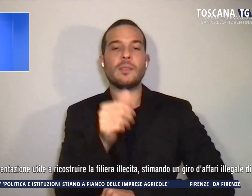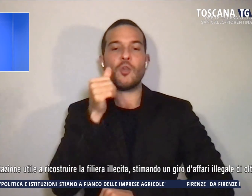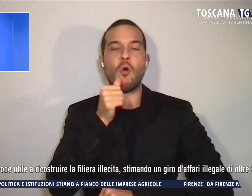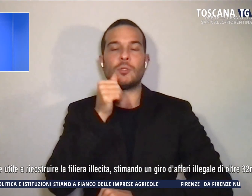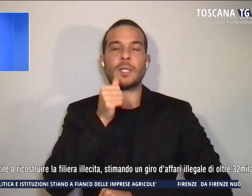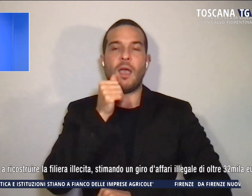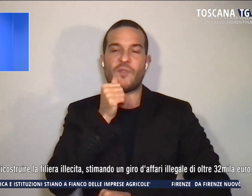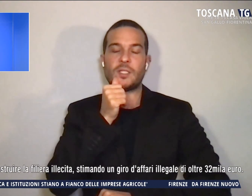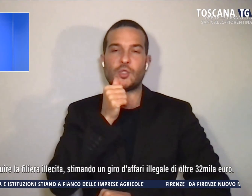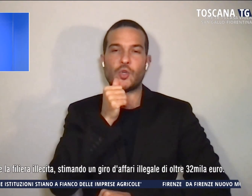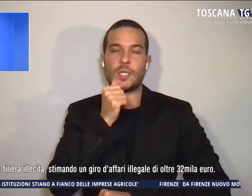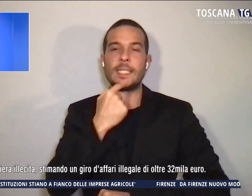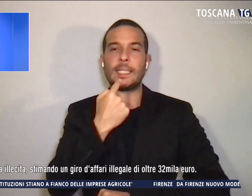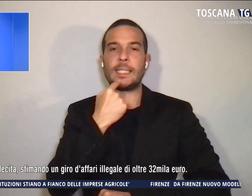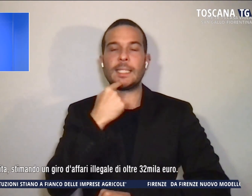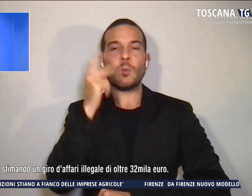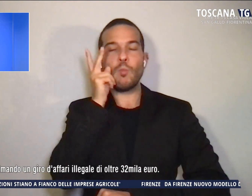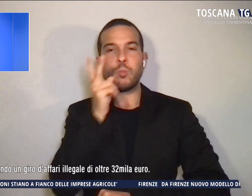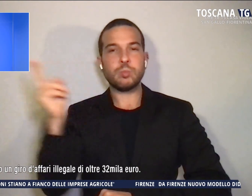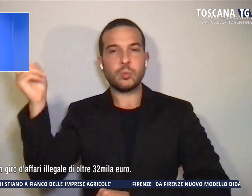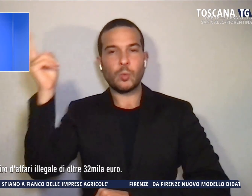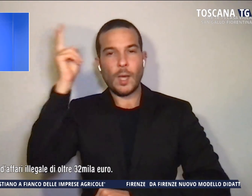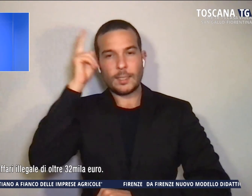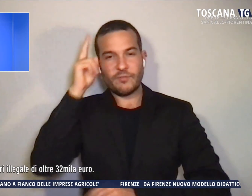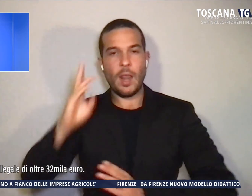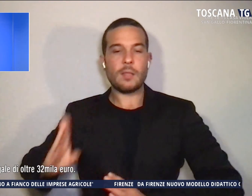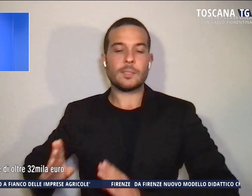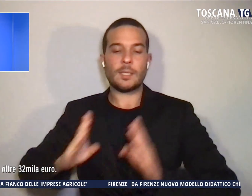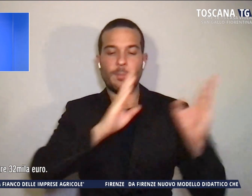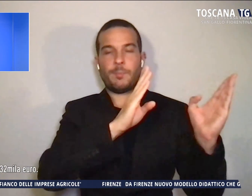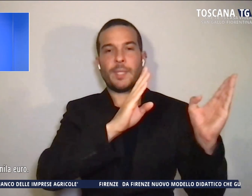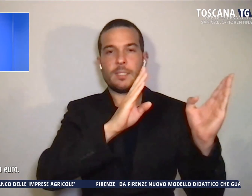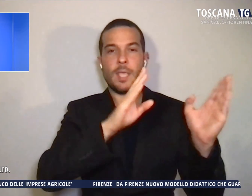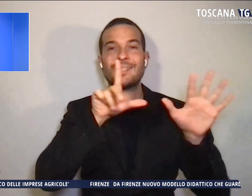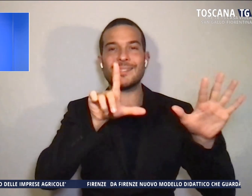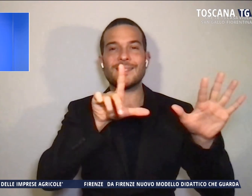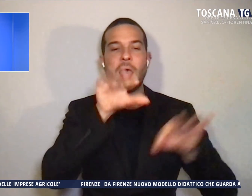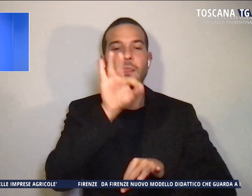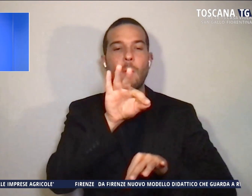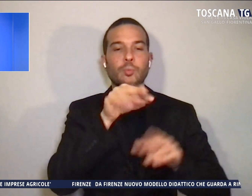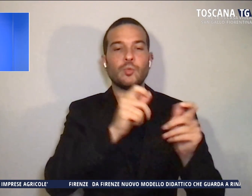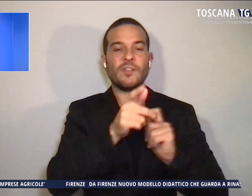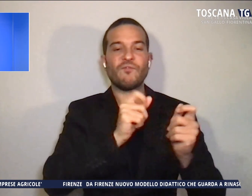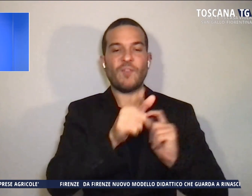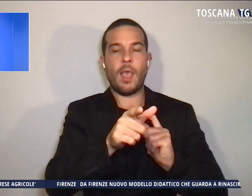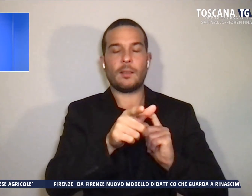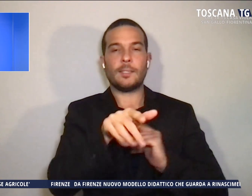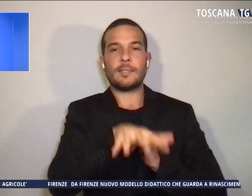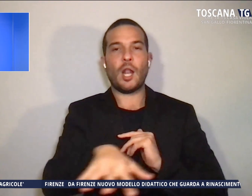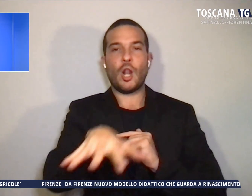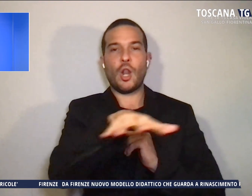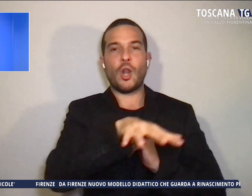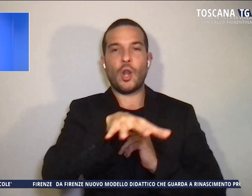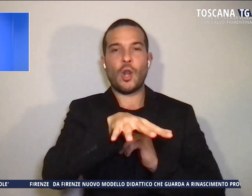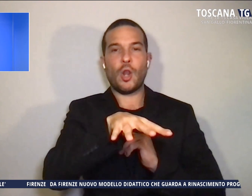dalla Guardia di Finanza di Prisa in sette punti vendita nei pressi della torre pendente.